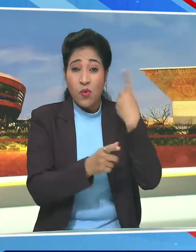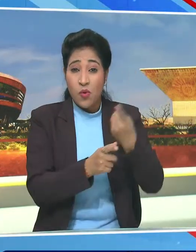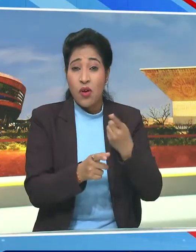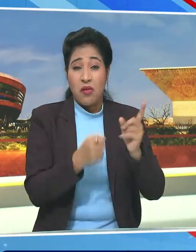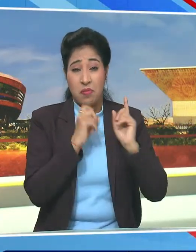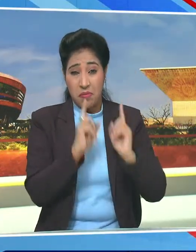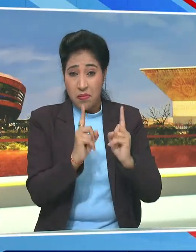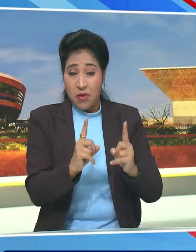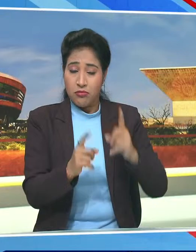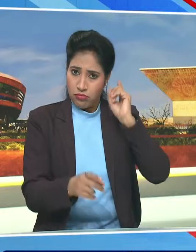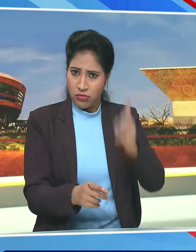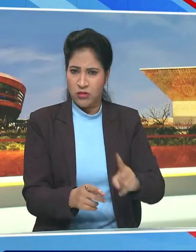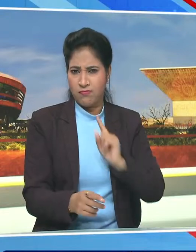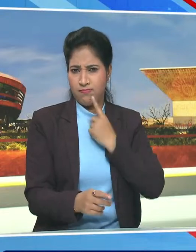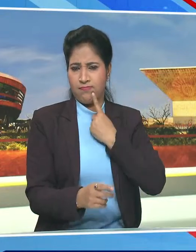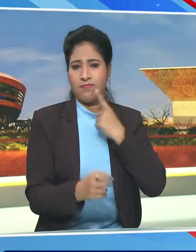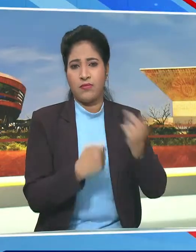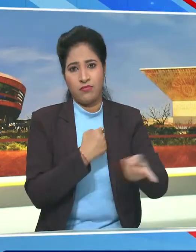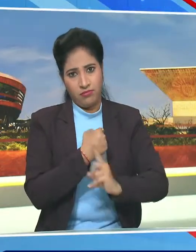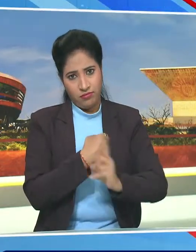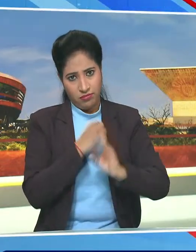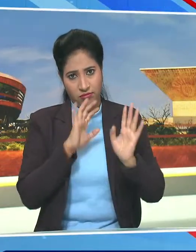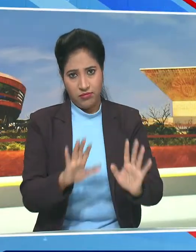कठोर कारवाई की जाएगी